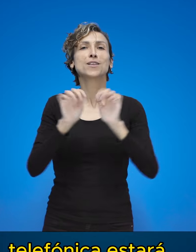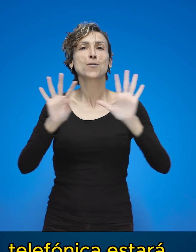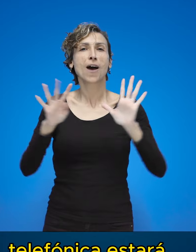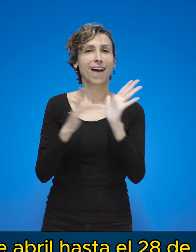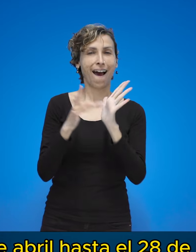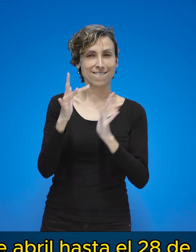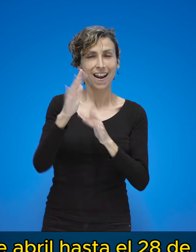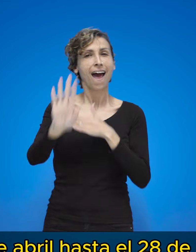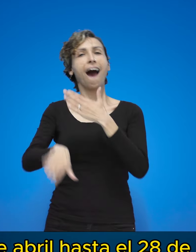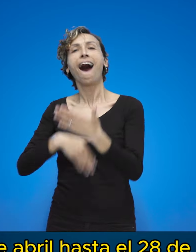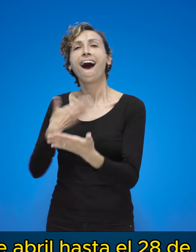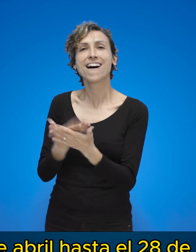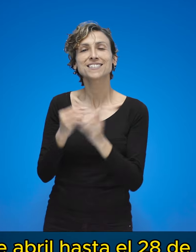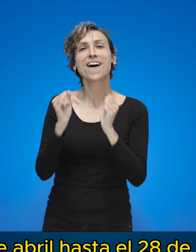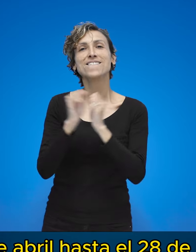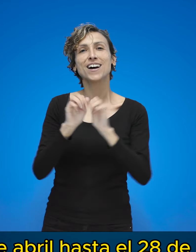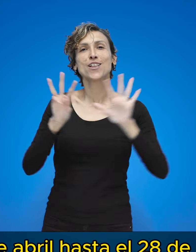abril hasta el 28 de junio.